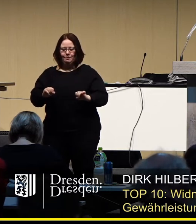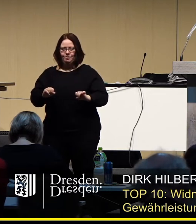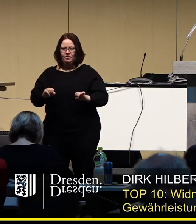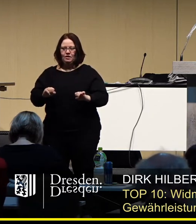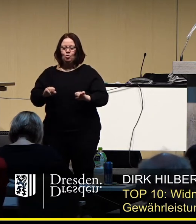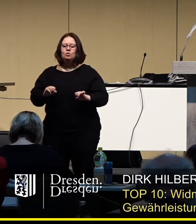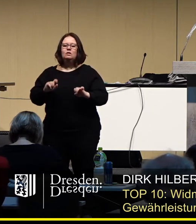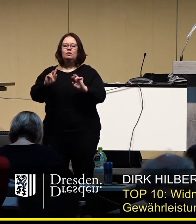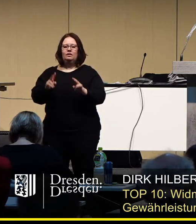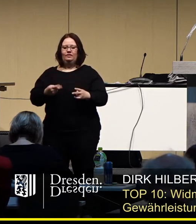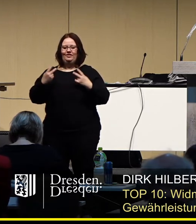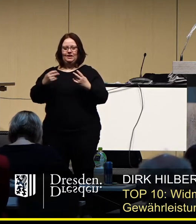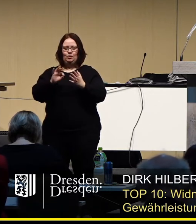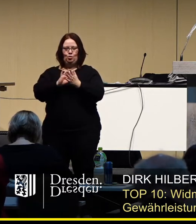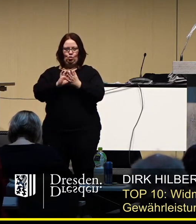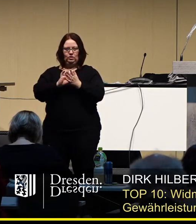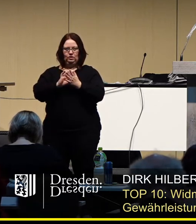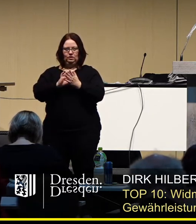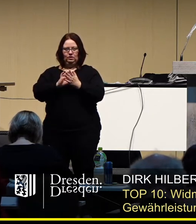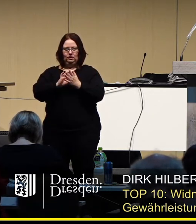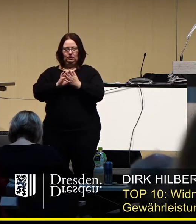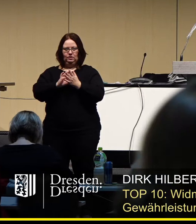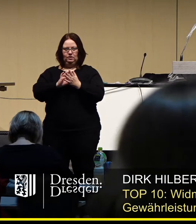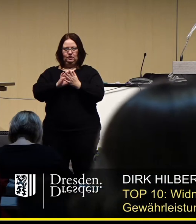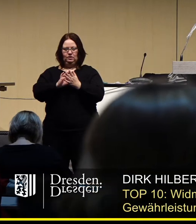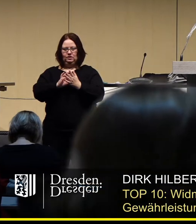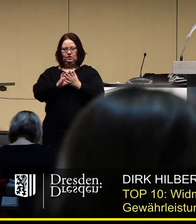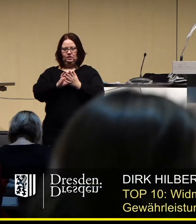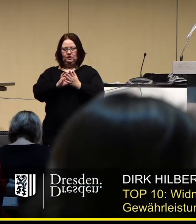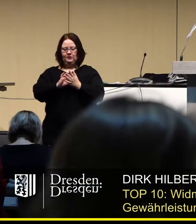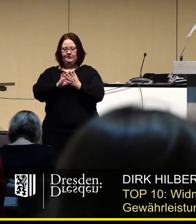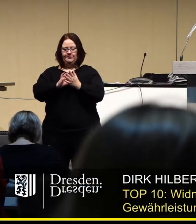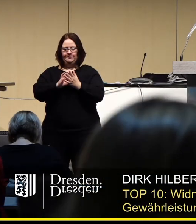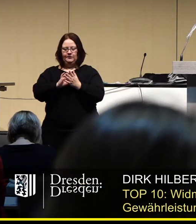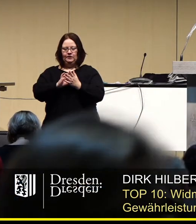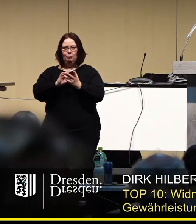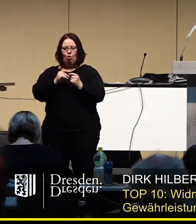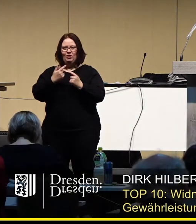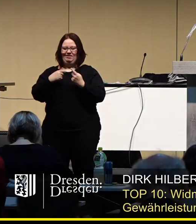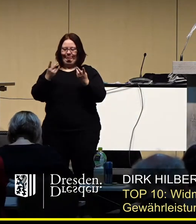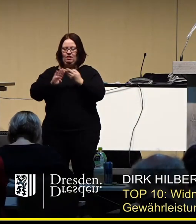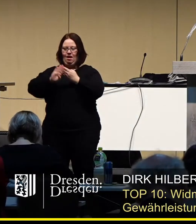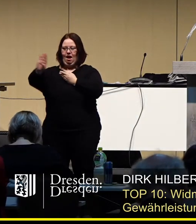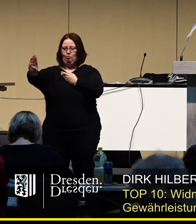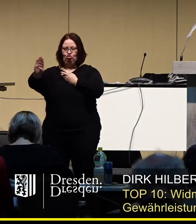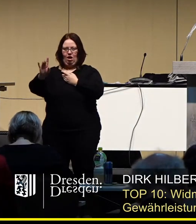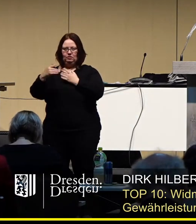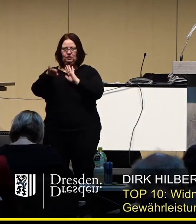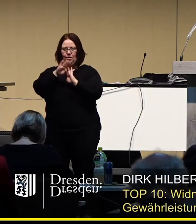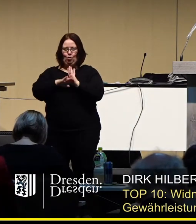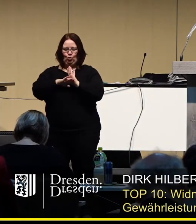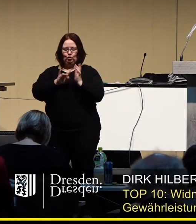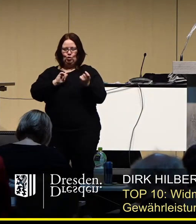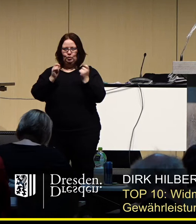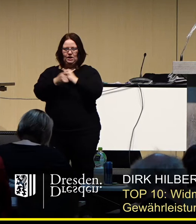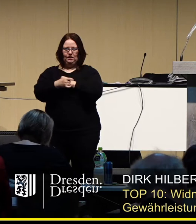ganz wesentlicher Punkt steht über allem. Das ist das Abstandsgebot umzusetzen.